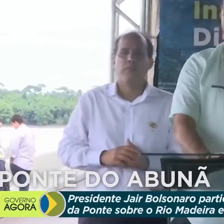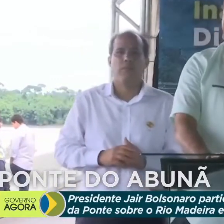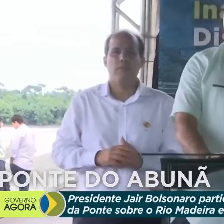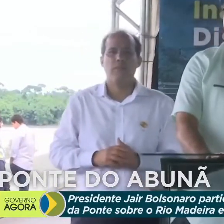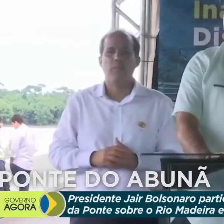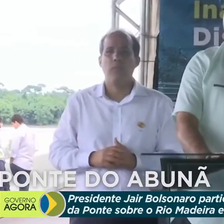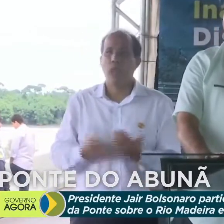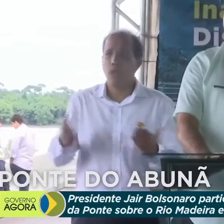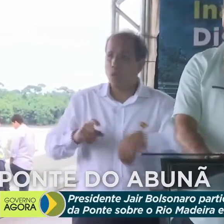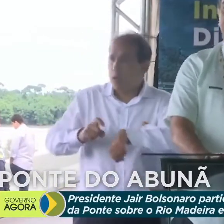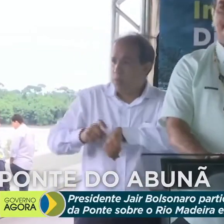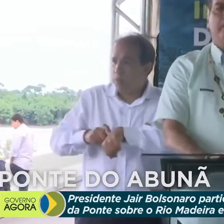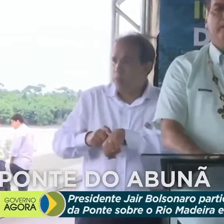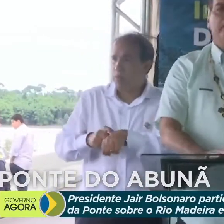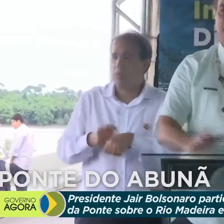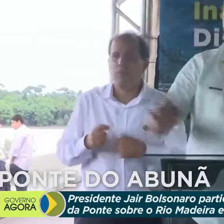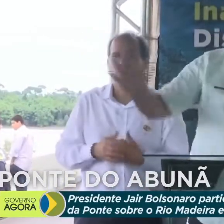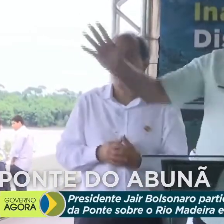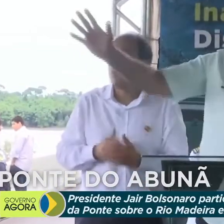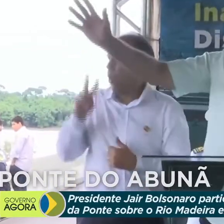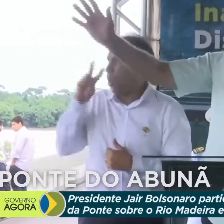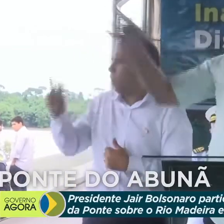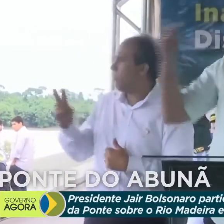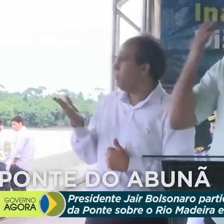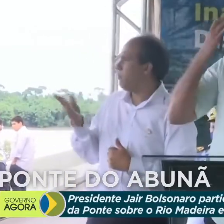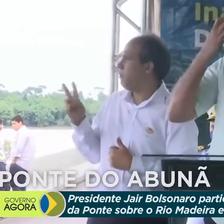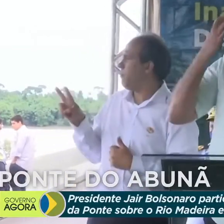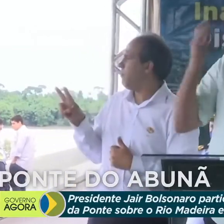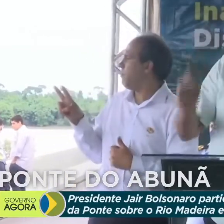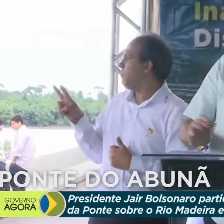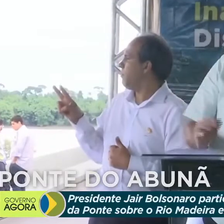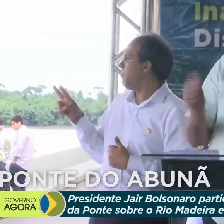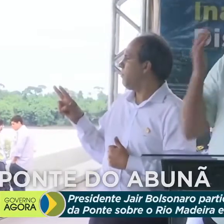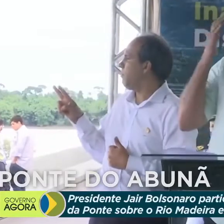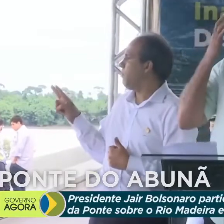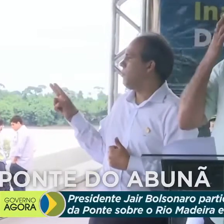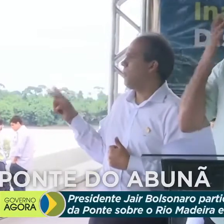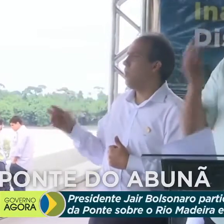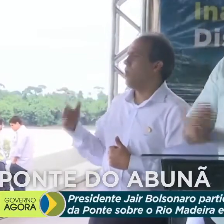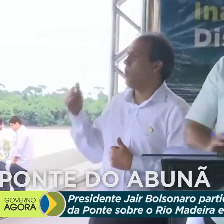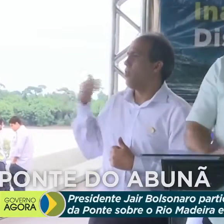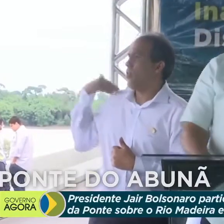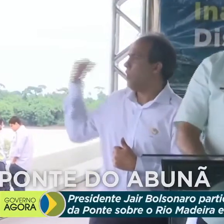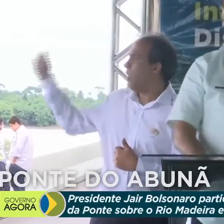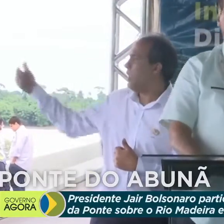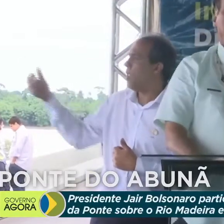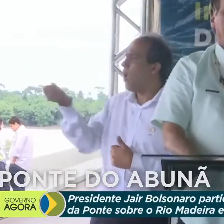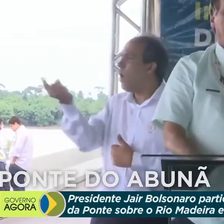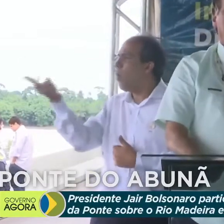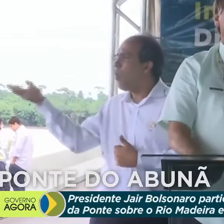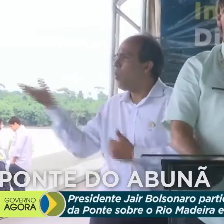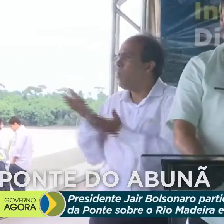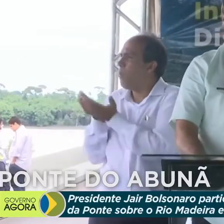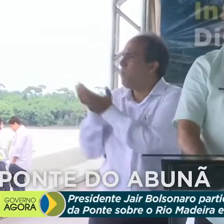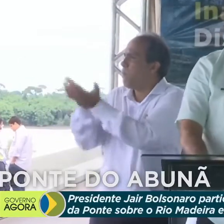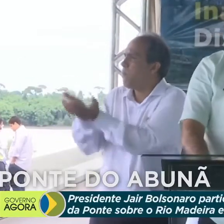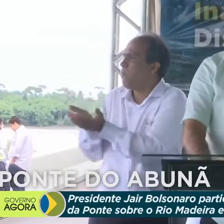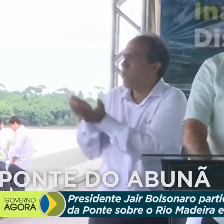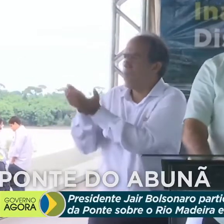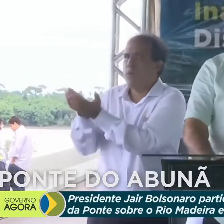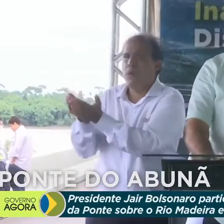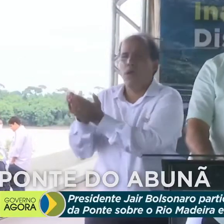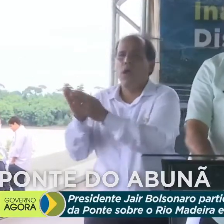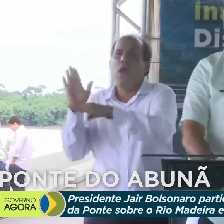Esse momento aqui, estou olhando aqui, à minha direita, algumas balsas. Serviram a